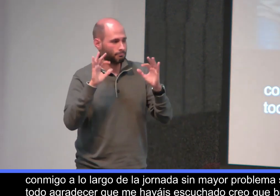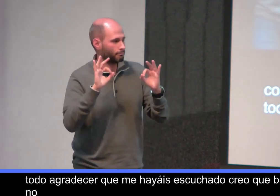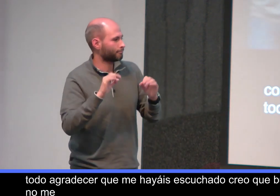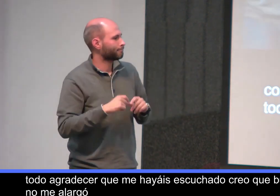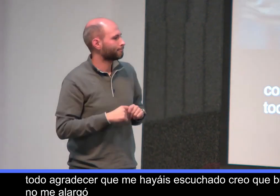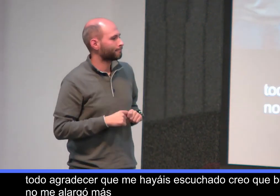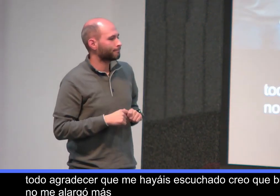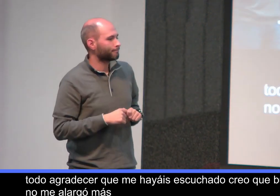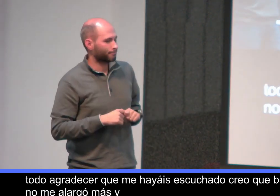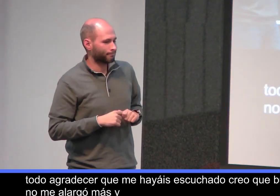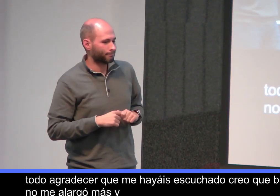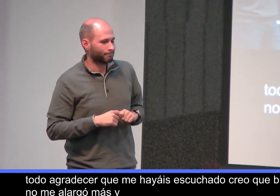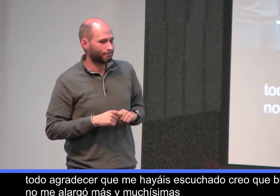Y muchísimas gracias, de verdad.